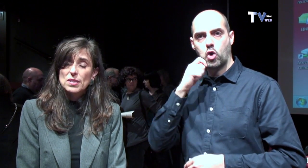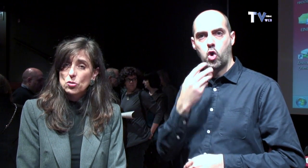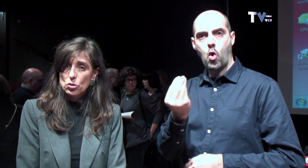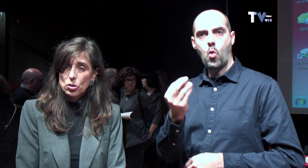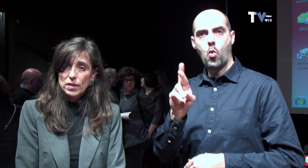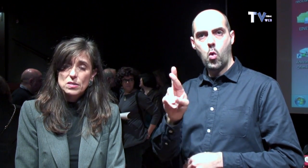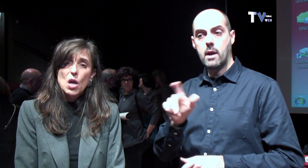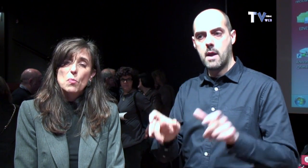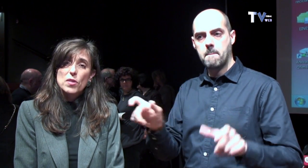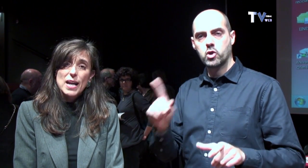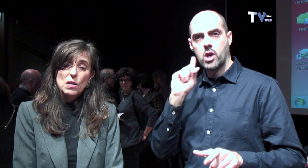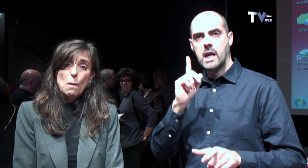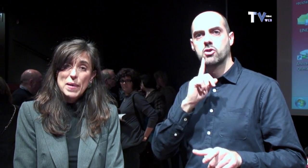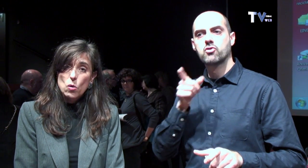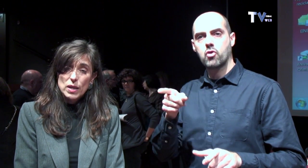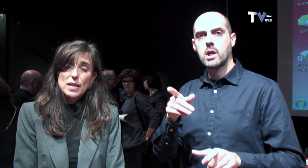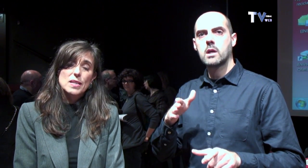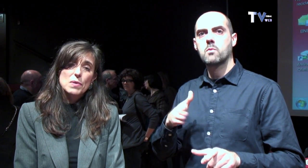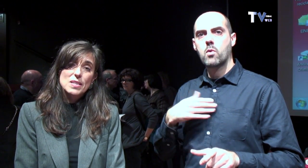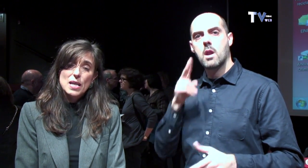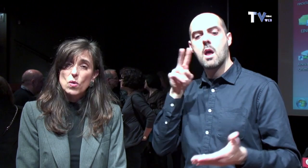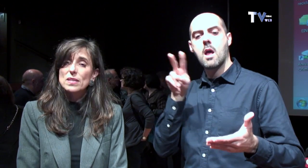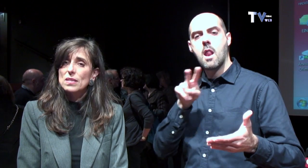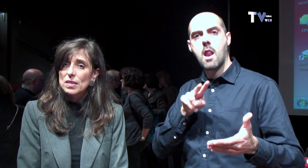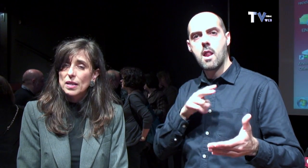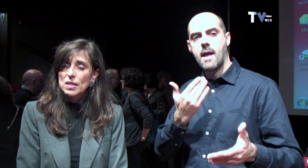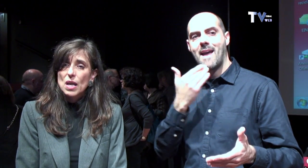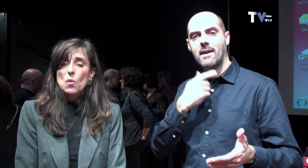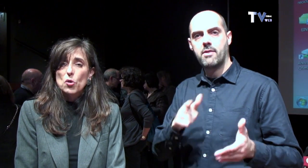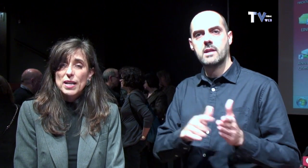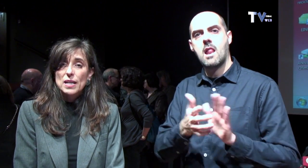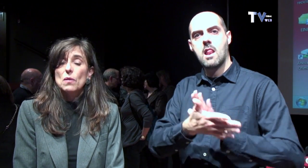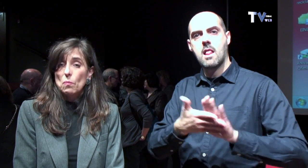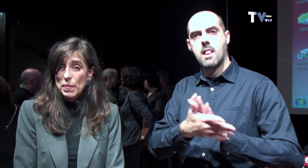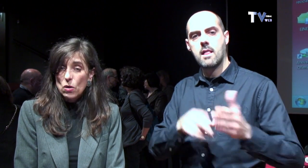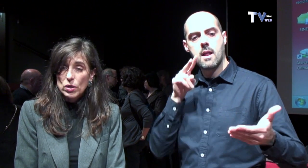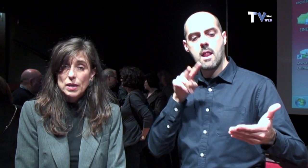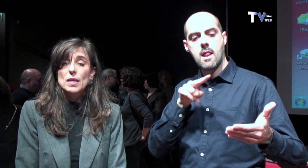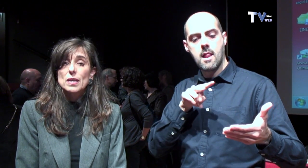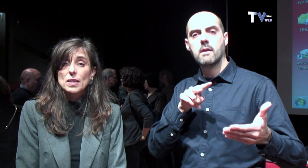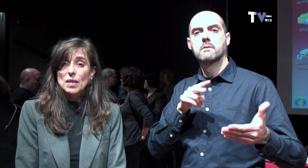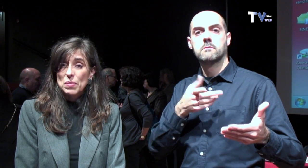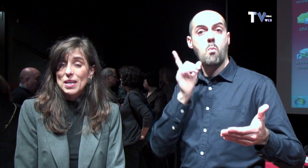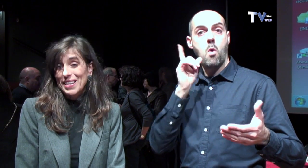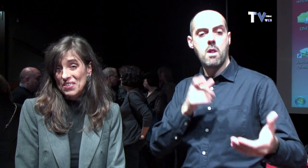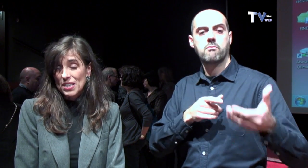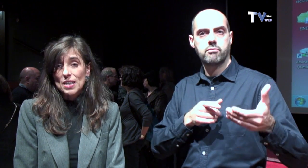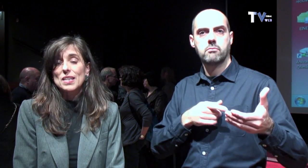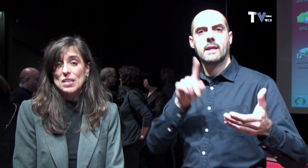que són sordes podran veure a través de d'un quadre de signes podran veure i també visir i